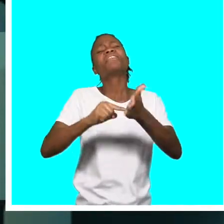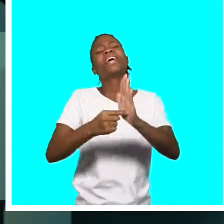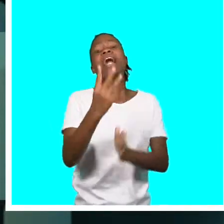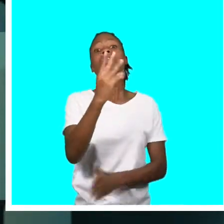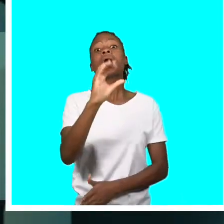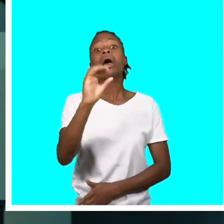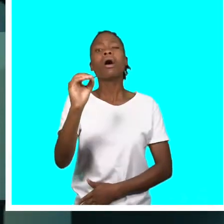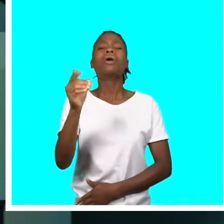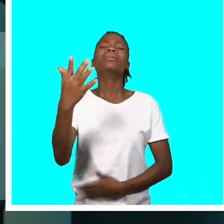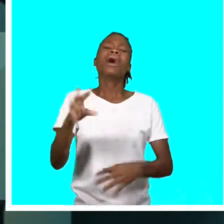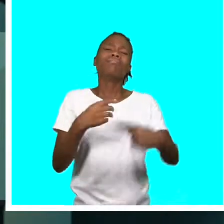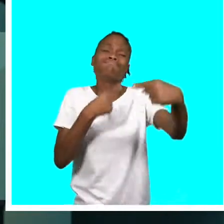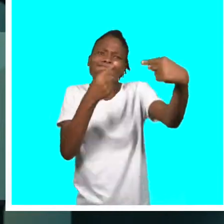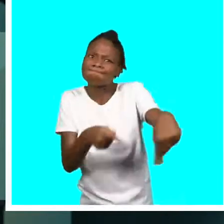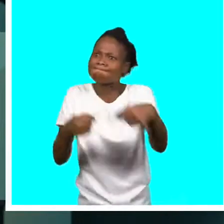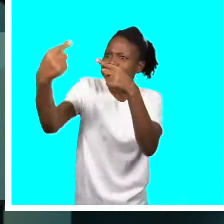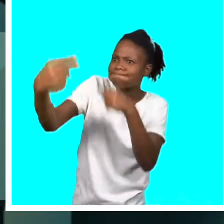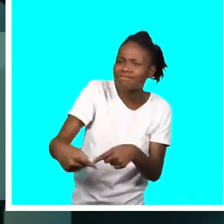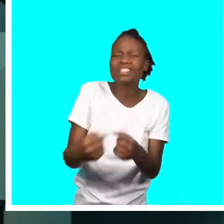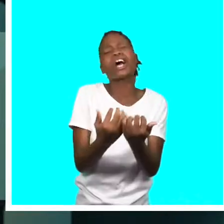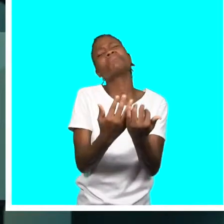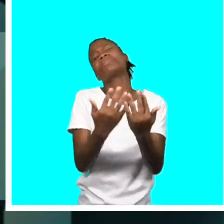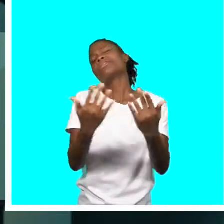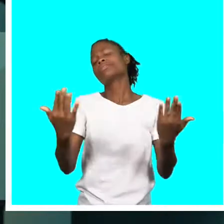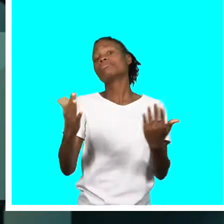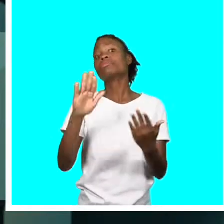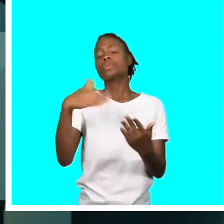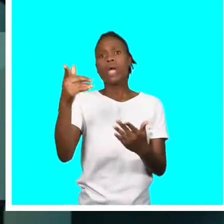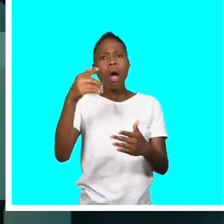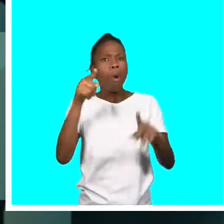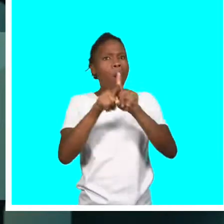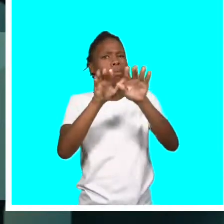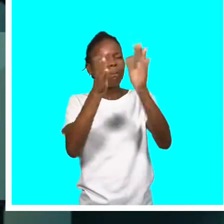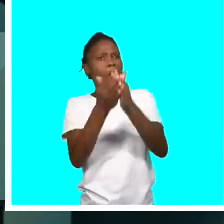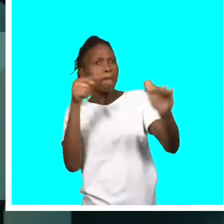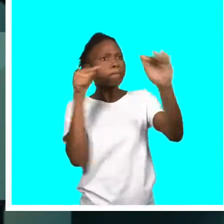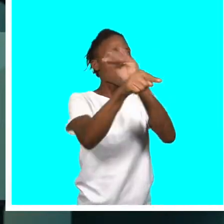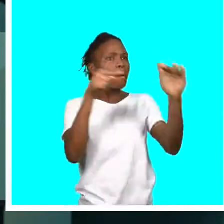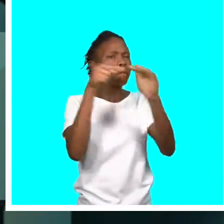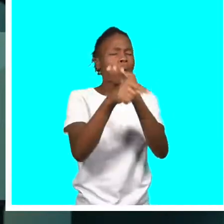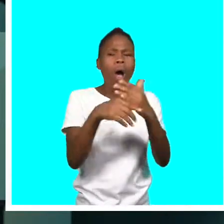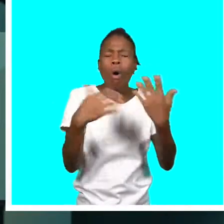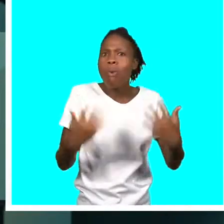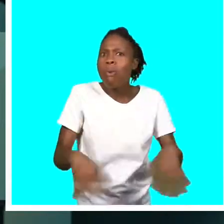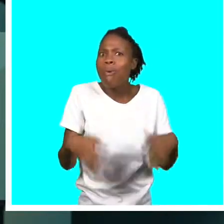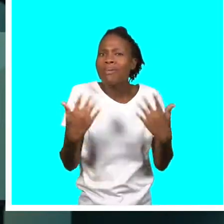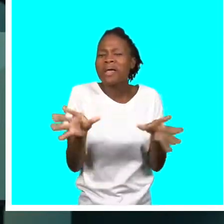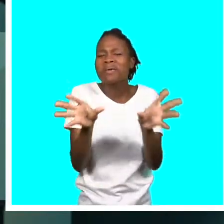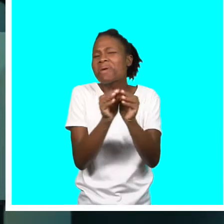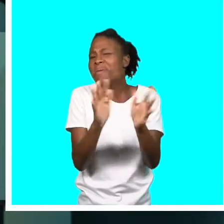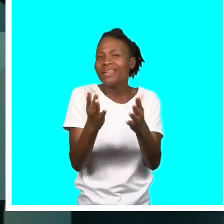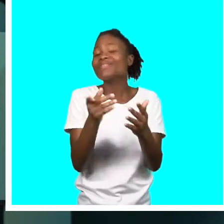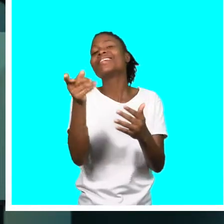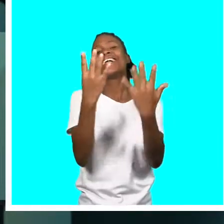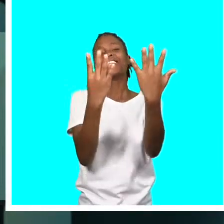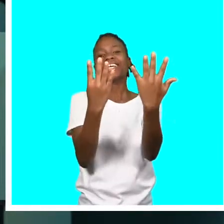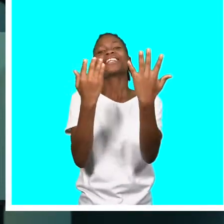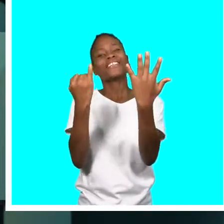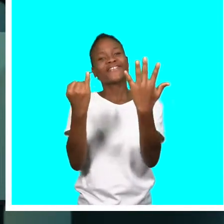Ásia e África, tendo marcado 96 golos em cerca de 300 jogos em todos os